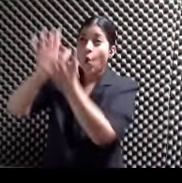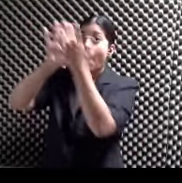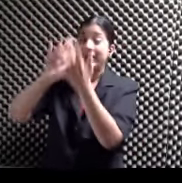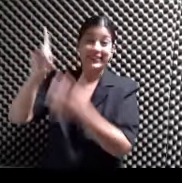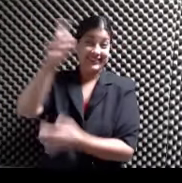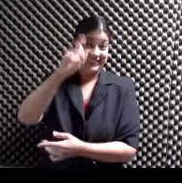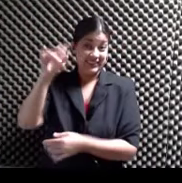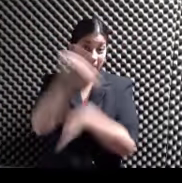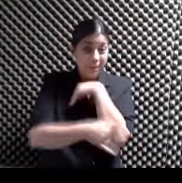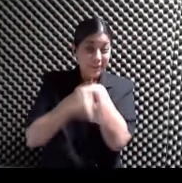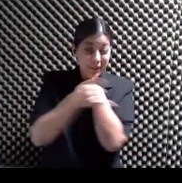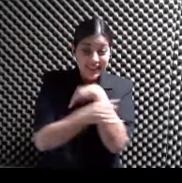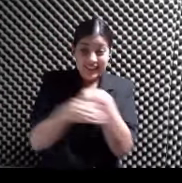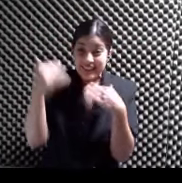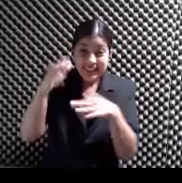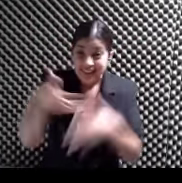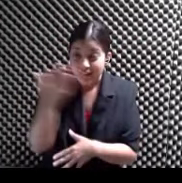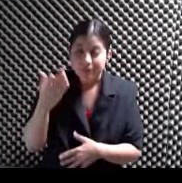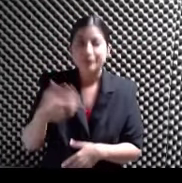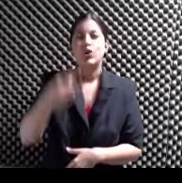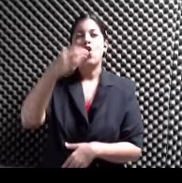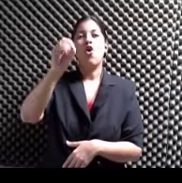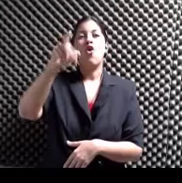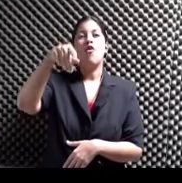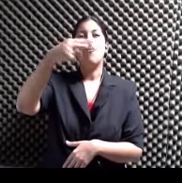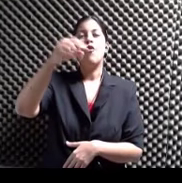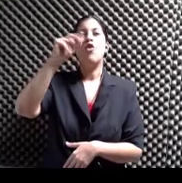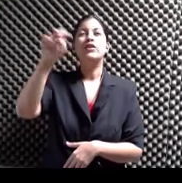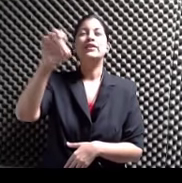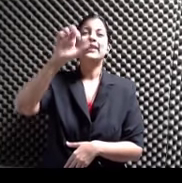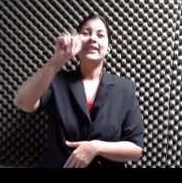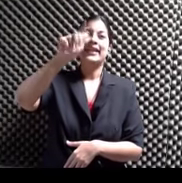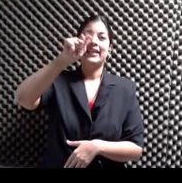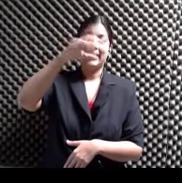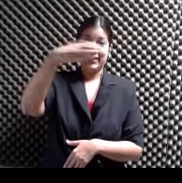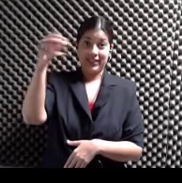dólares al mes GoFund de AT&T El plan ilimitado Y sin contrato Más completo Detalles en la